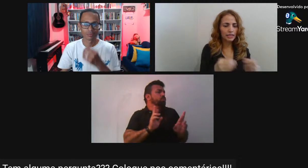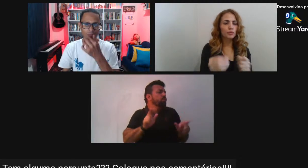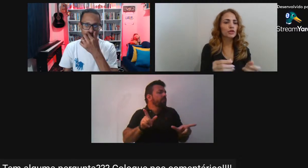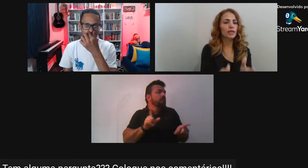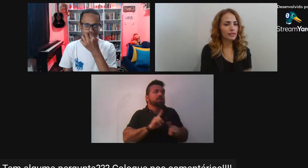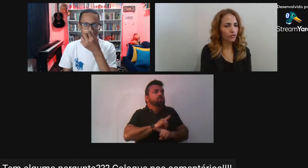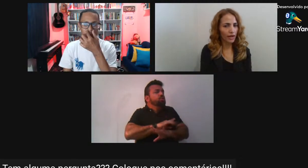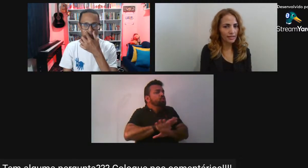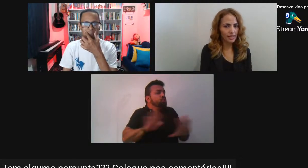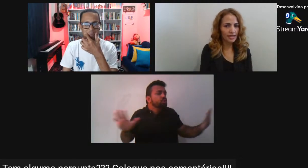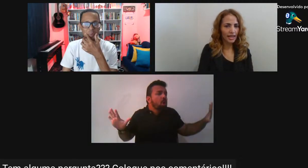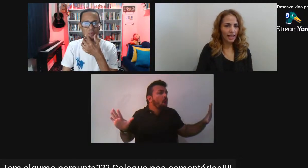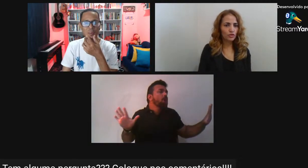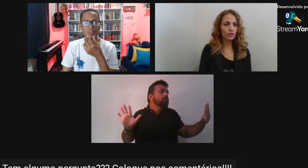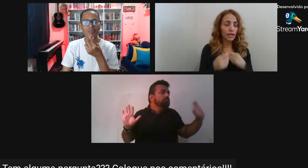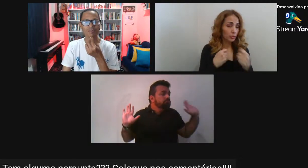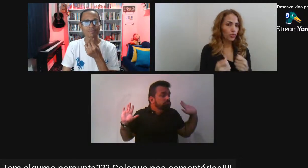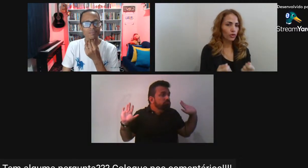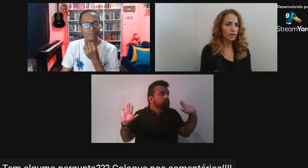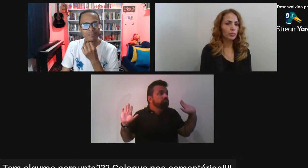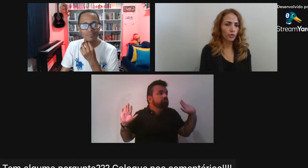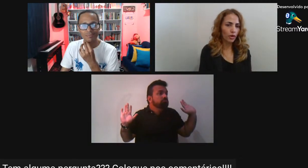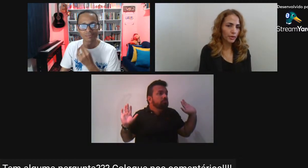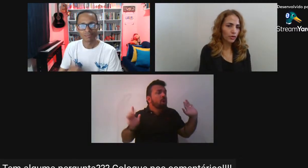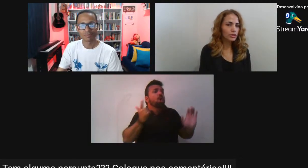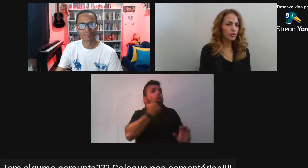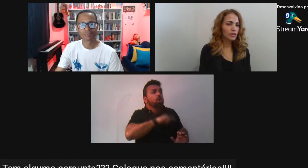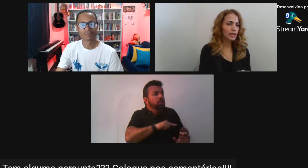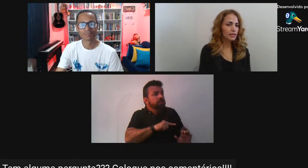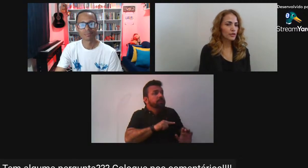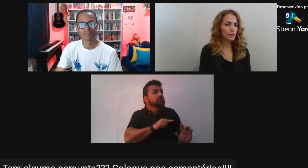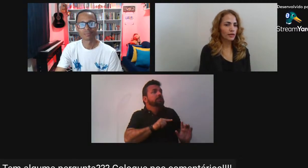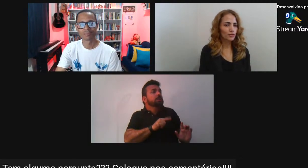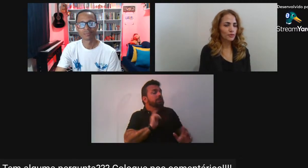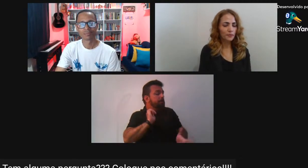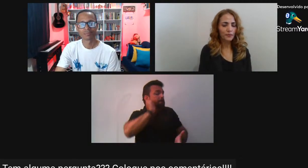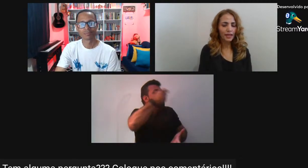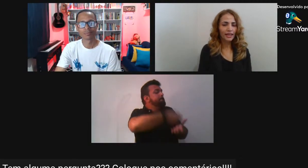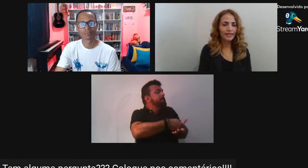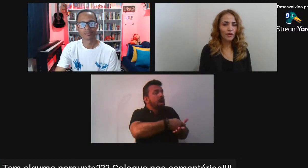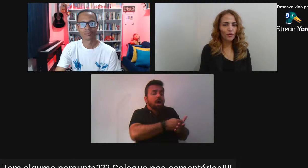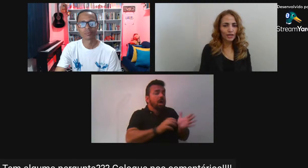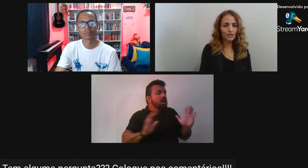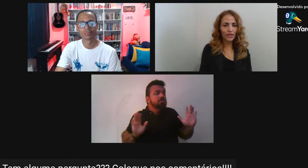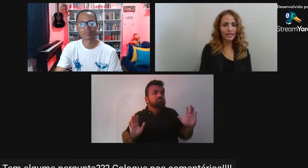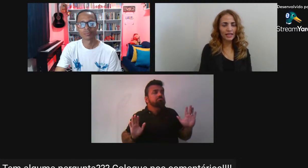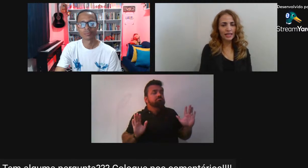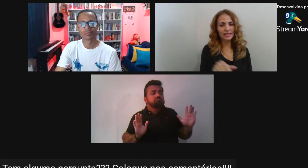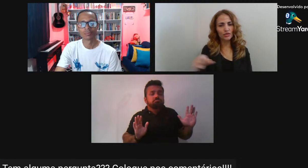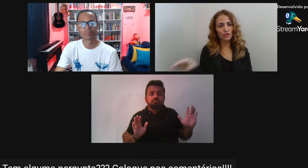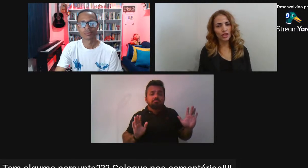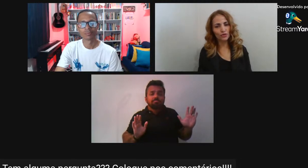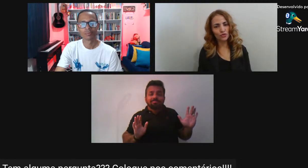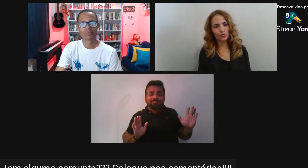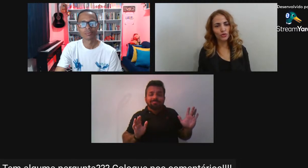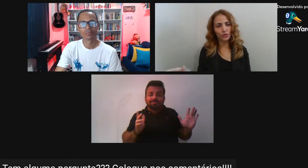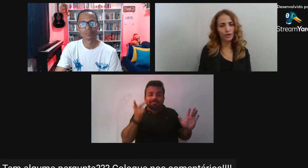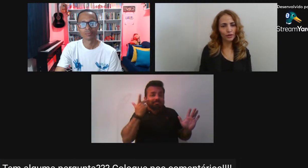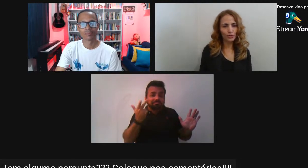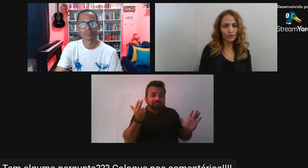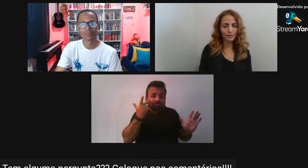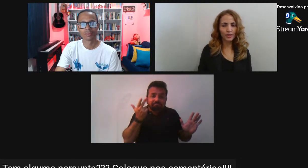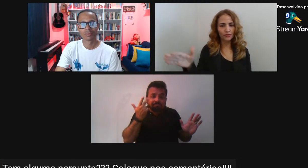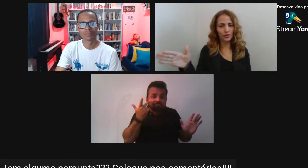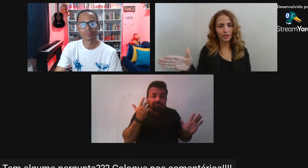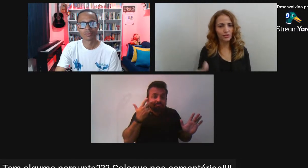Essas possibilidades Tão fáceis Elas conseguem Por conta própria Conquistar esses espaços Então a única diferença Que esses sujeitos Muito